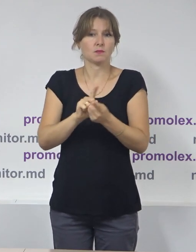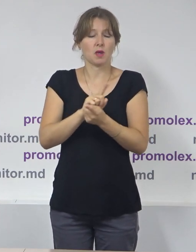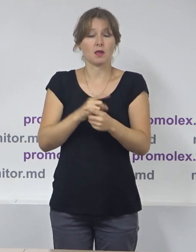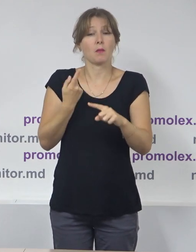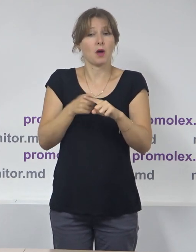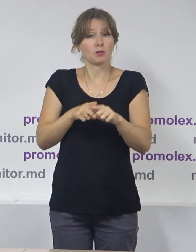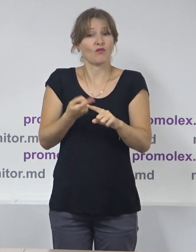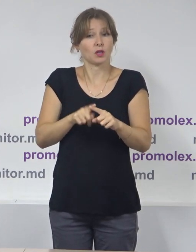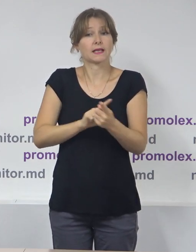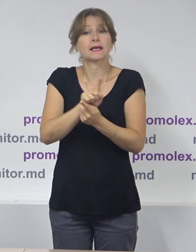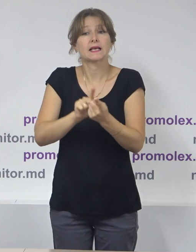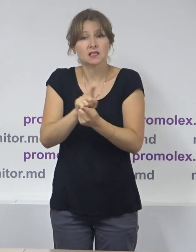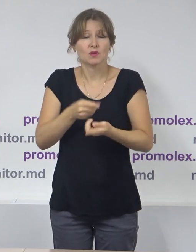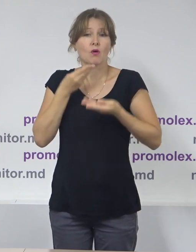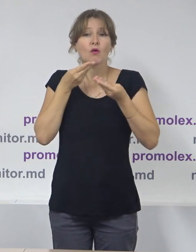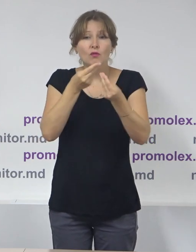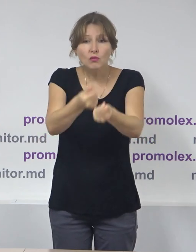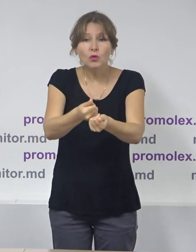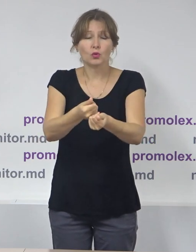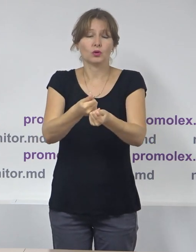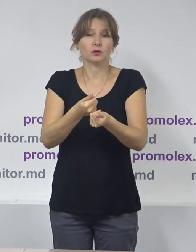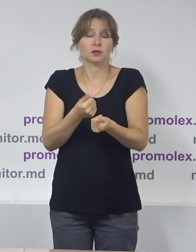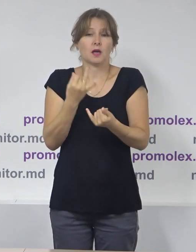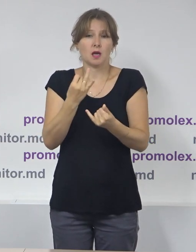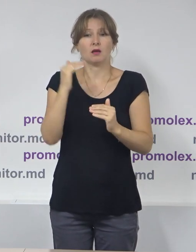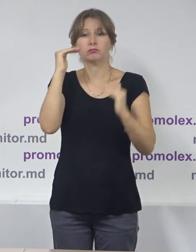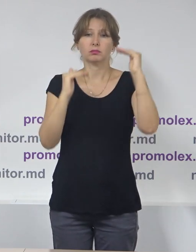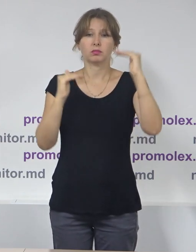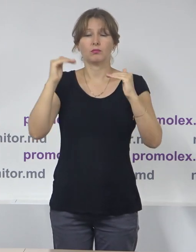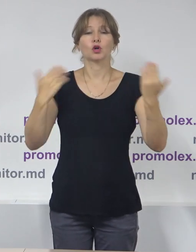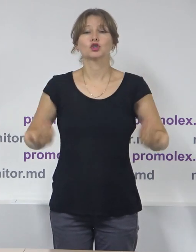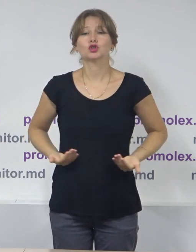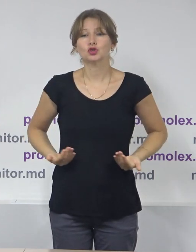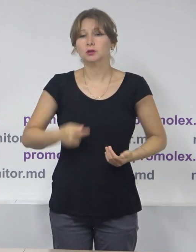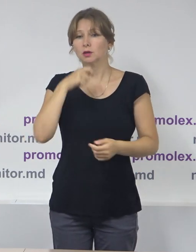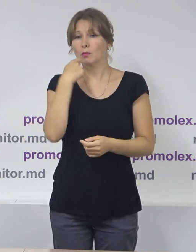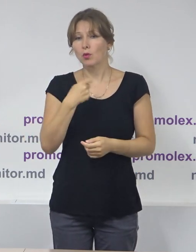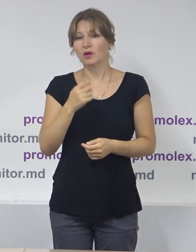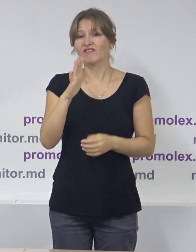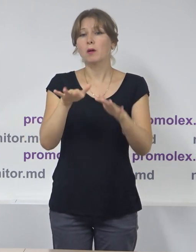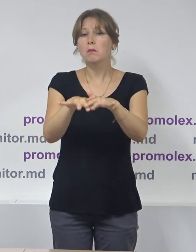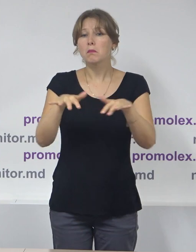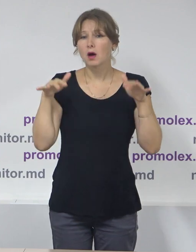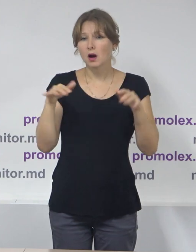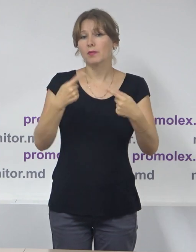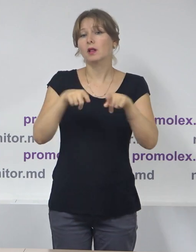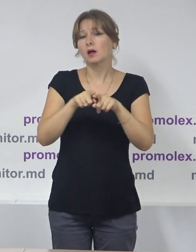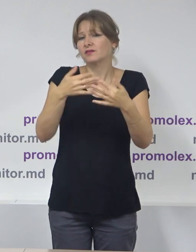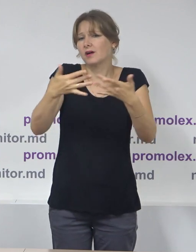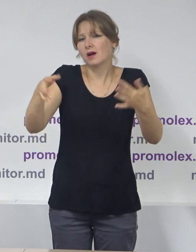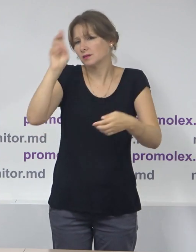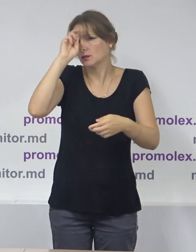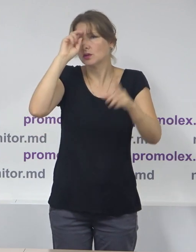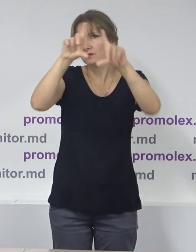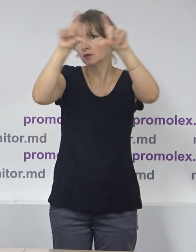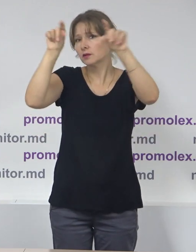aceste schimbări au influențat, dacă vreți, inclusiv și dinamica vieții politice în cadrul Parlamentului, dar și în cadrul altor instituții, inclusiv